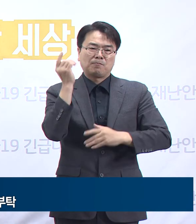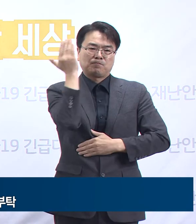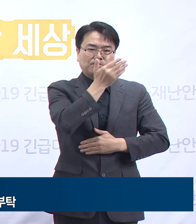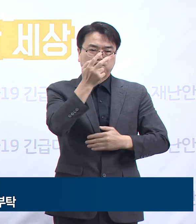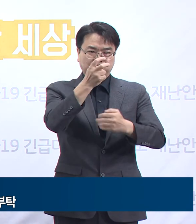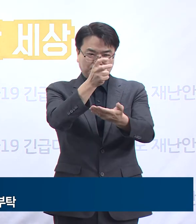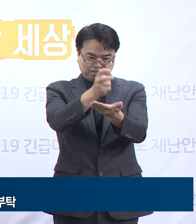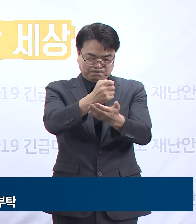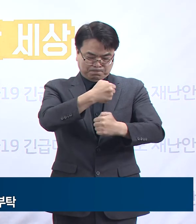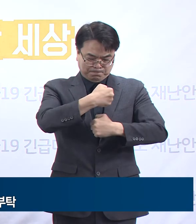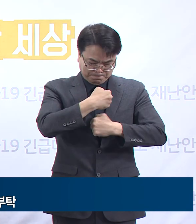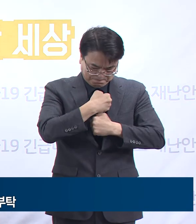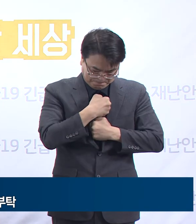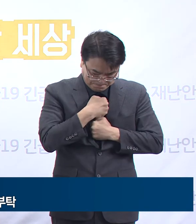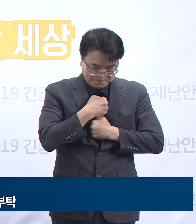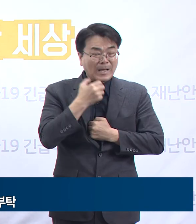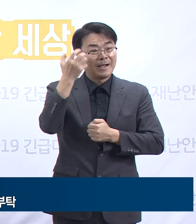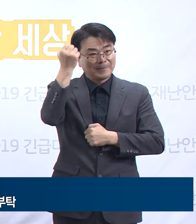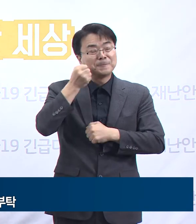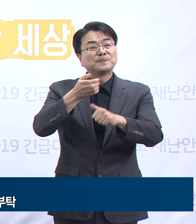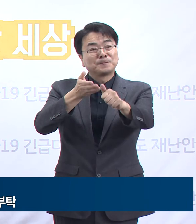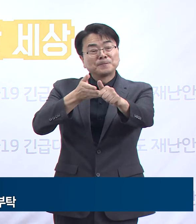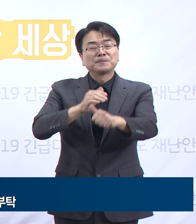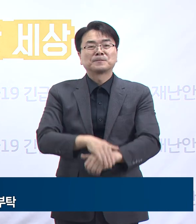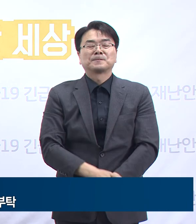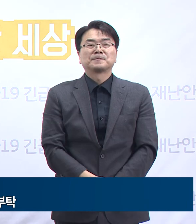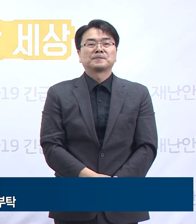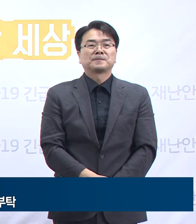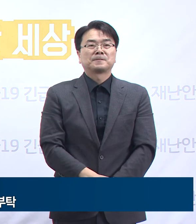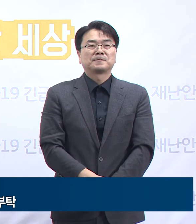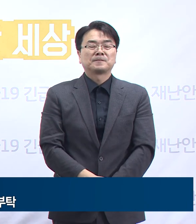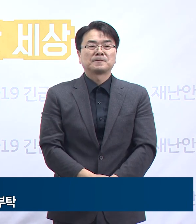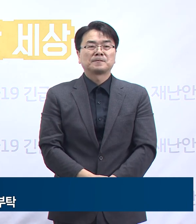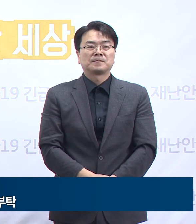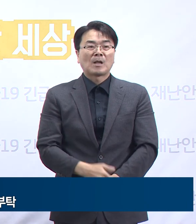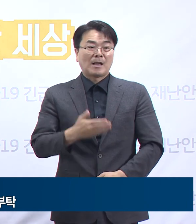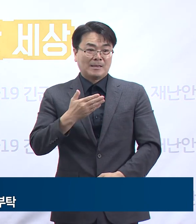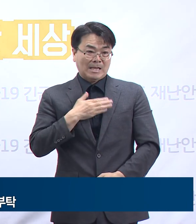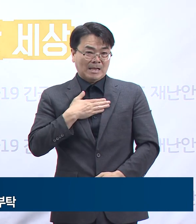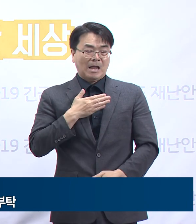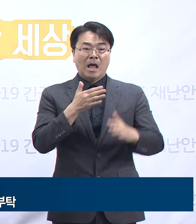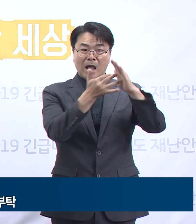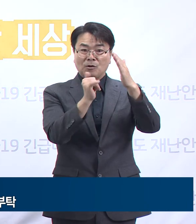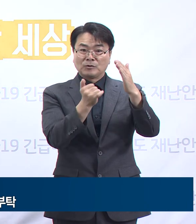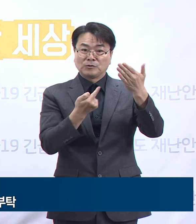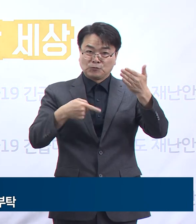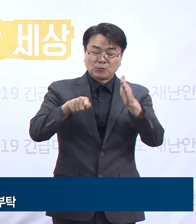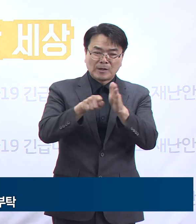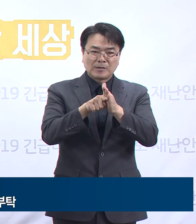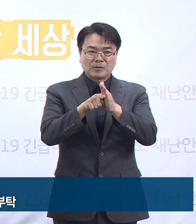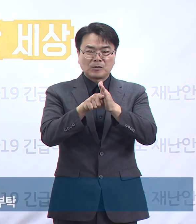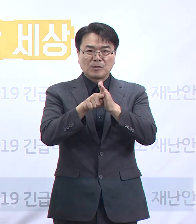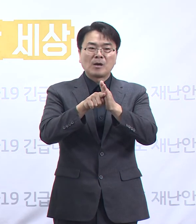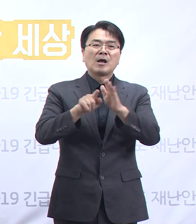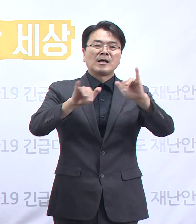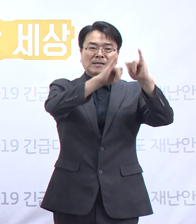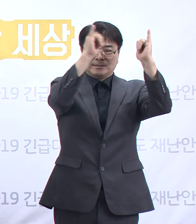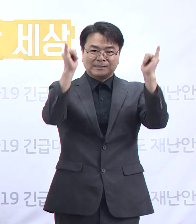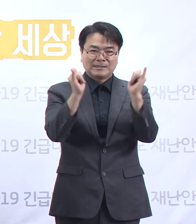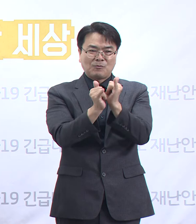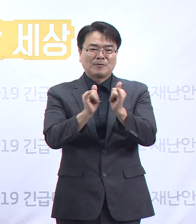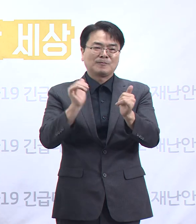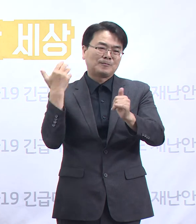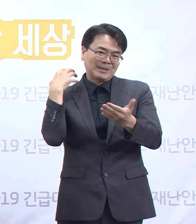철저히 준수해 주실 것을 다시 한번 당부드립니다. 나와 가족을 지키고 우리의 소중한 일상을 되찾기 위하여